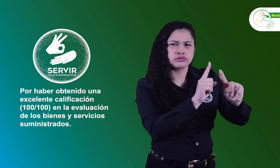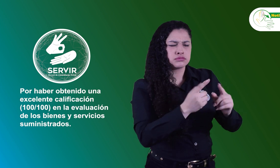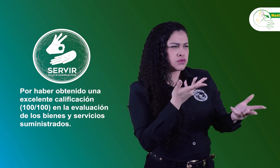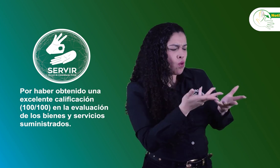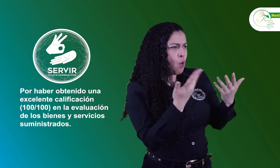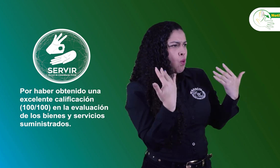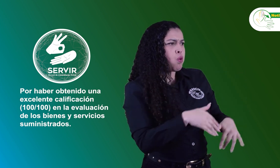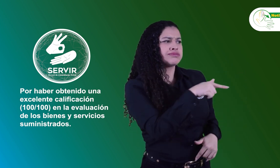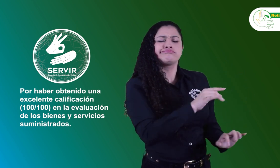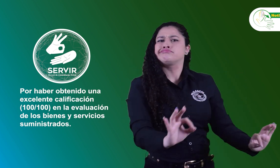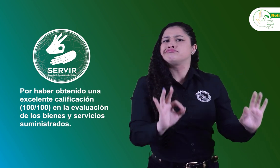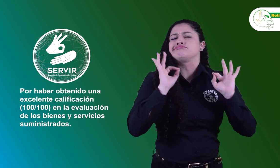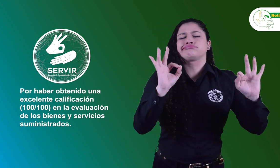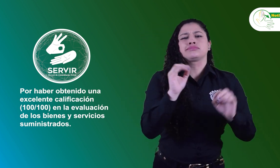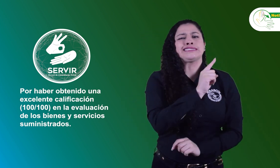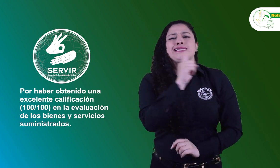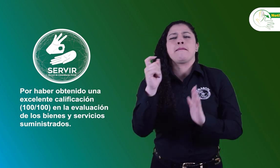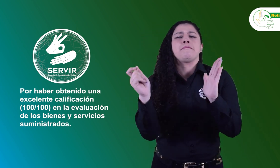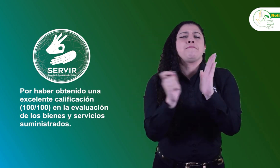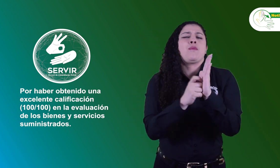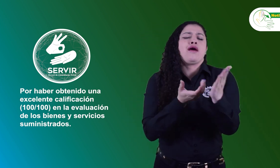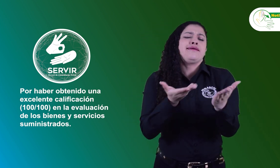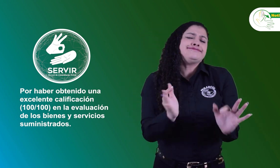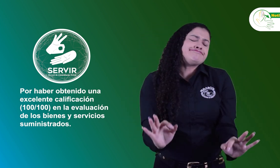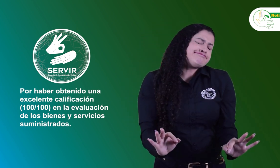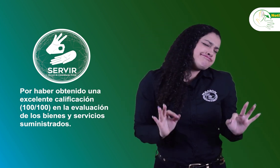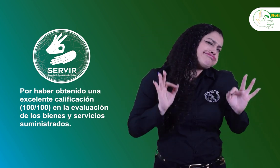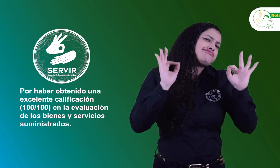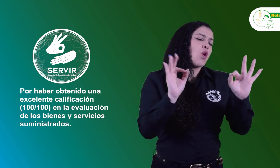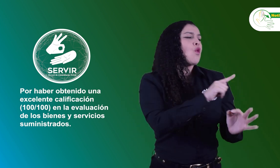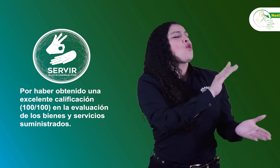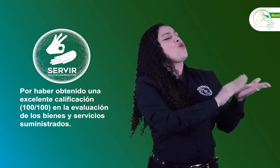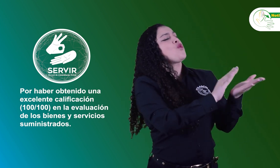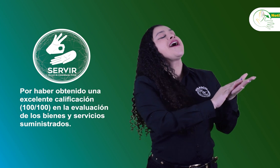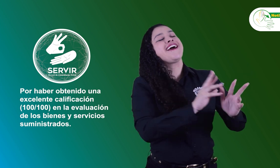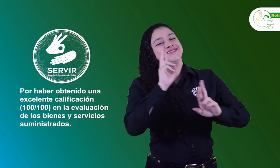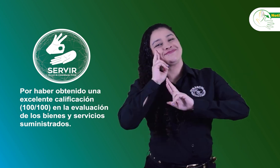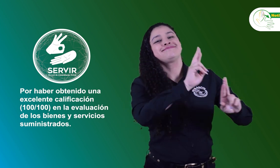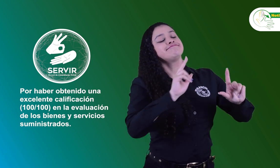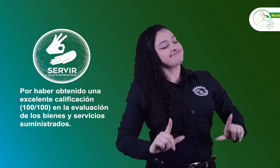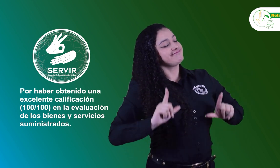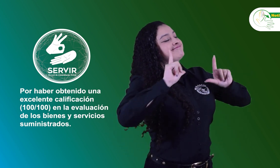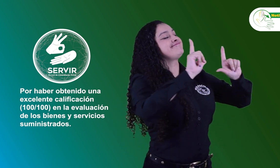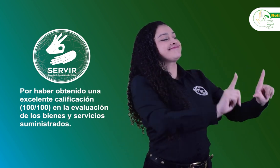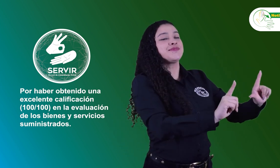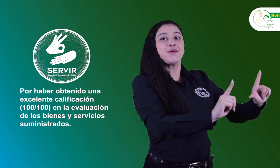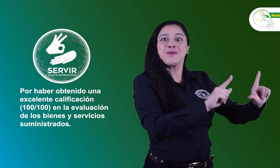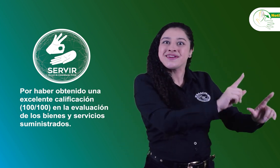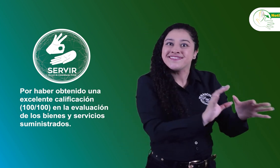de 100 sobre 100 en la evaluación de bienes y servicios suministrados. Sí, FENASCOL con su servicio